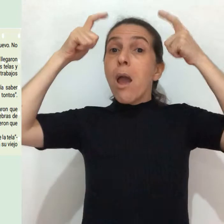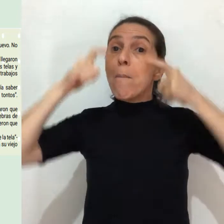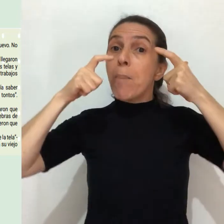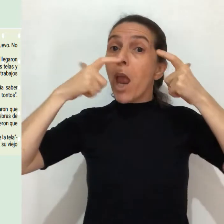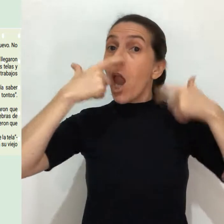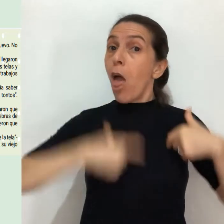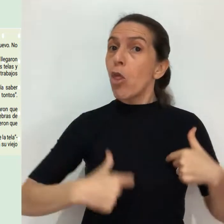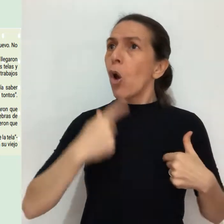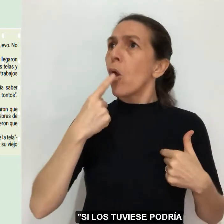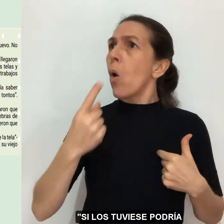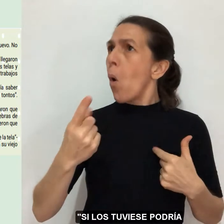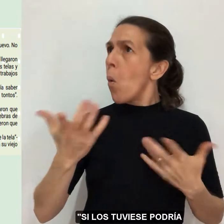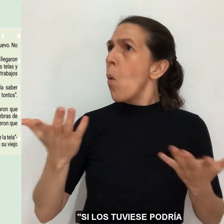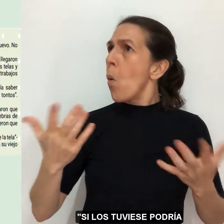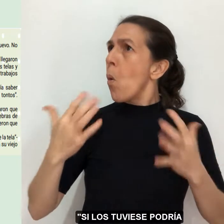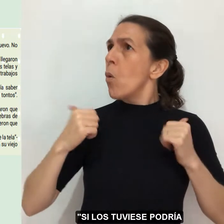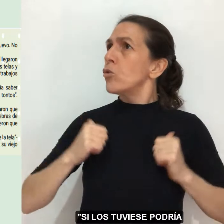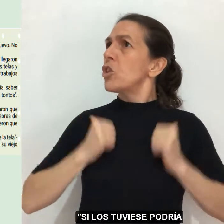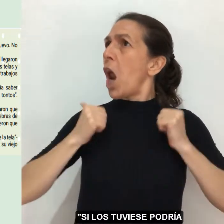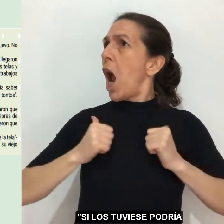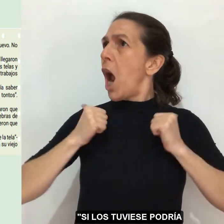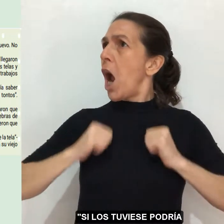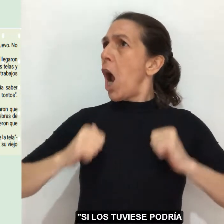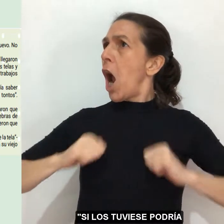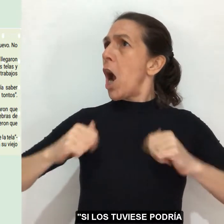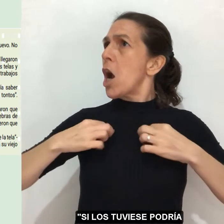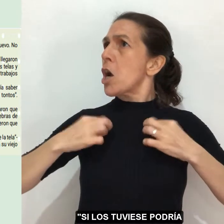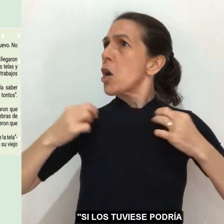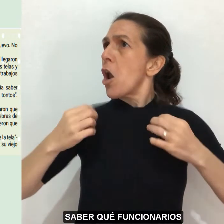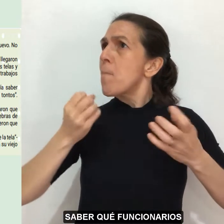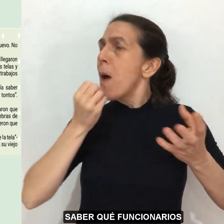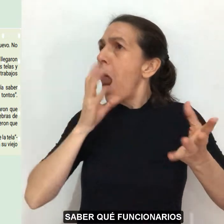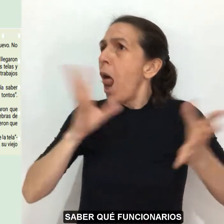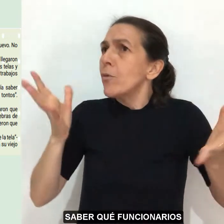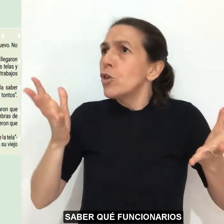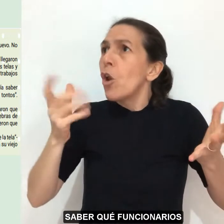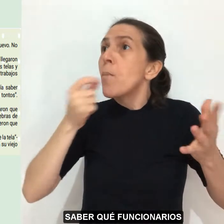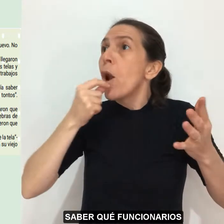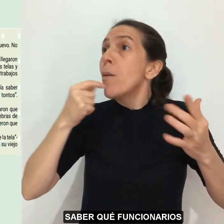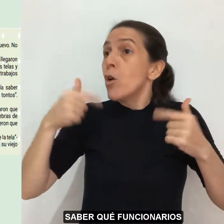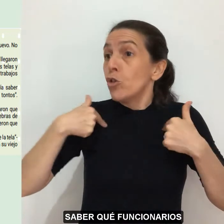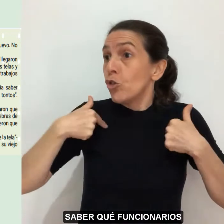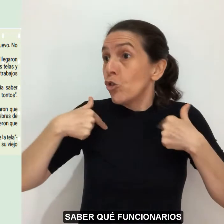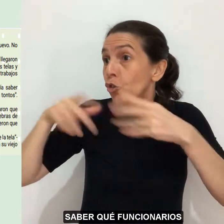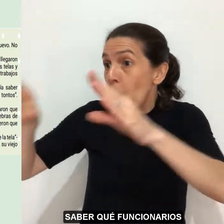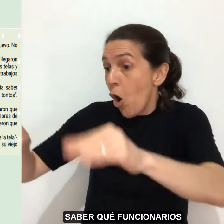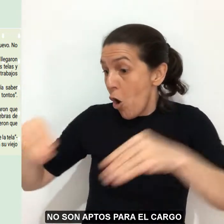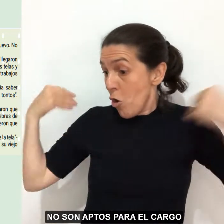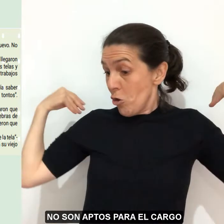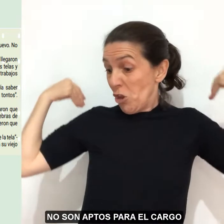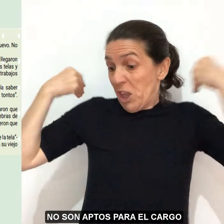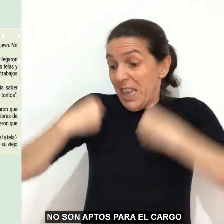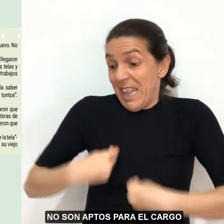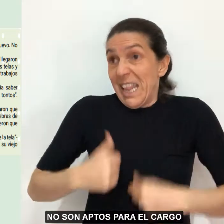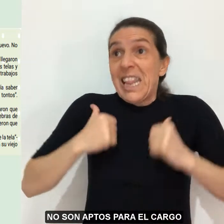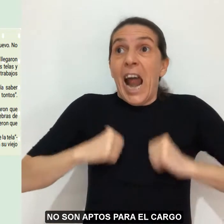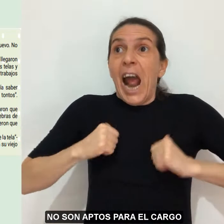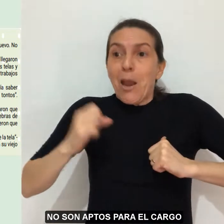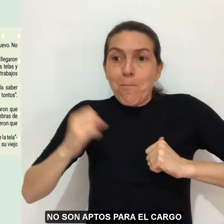Si los tuviese, podría saber qué funcionarios no son aptos para el